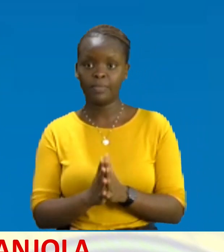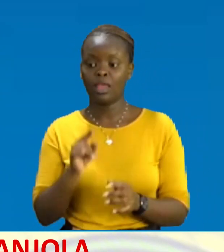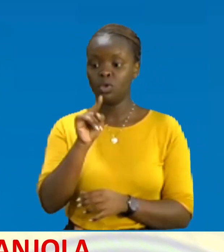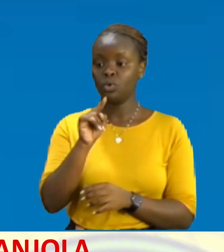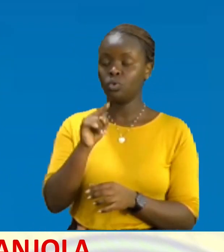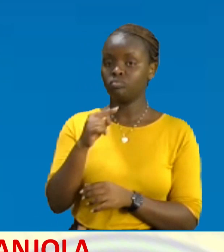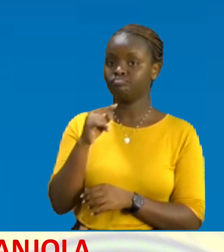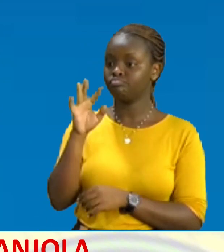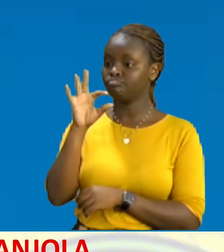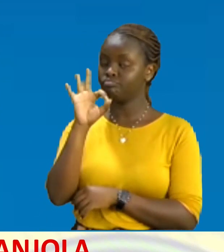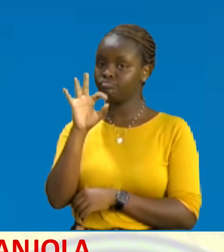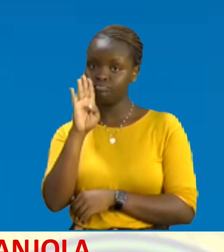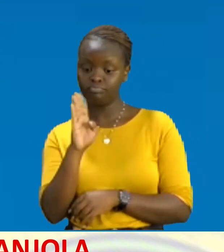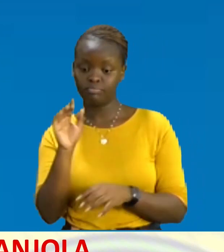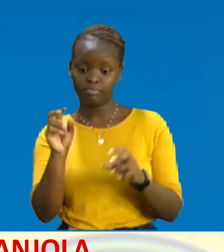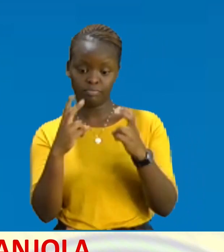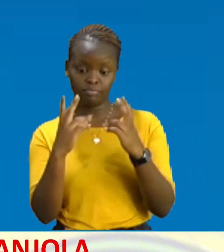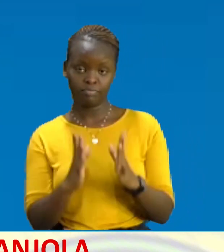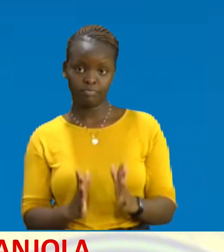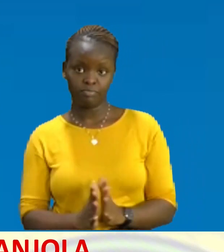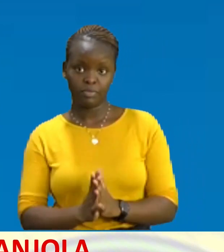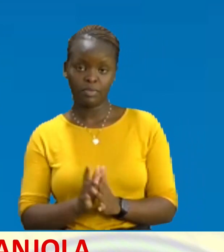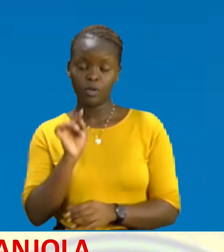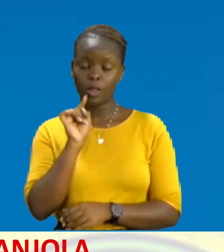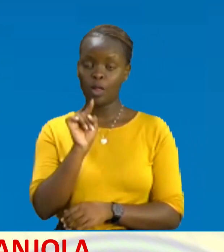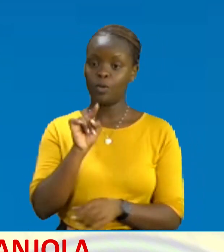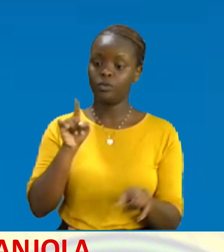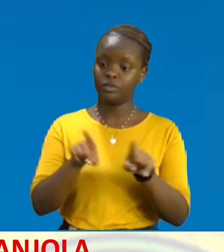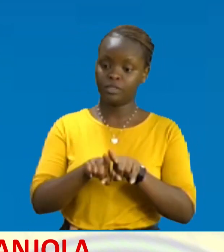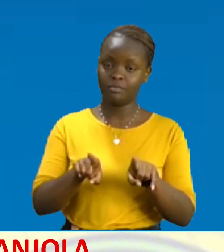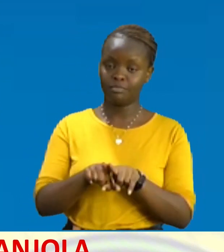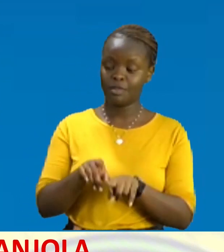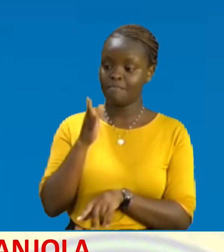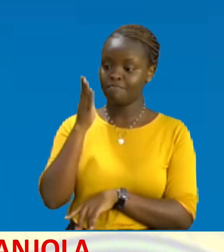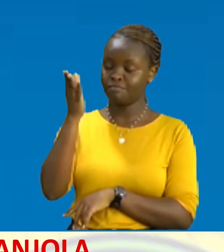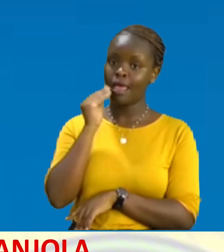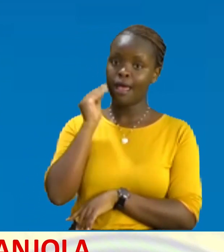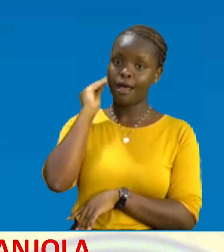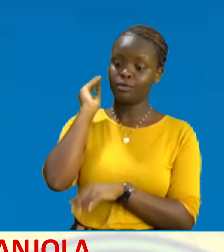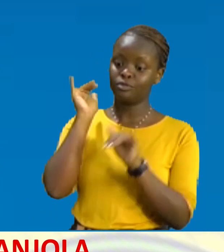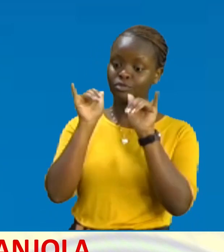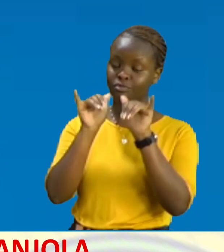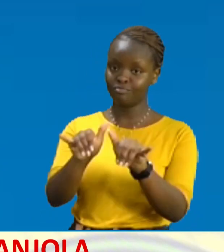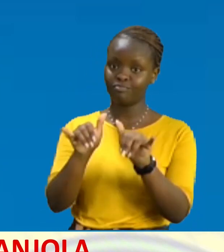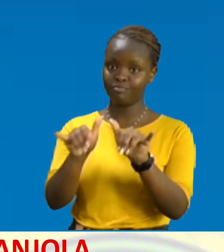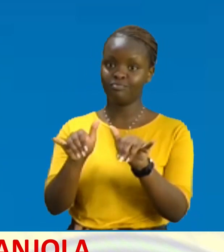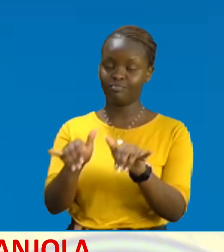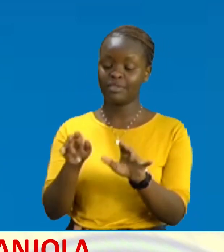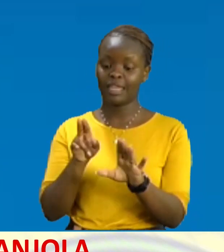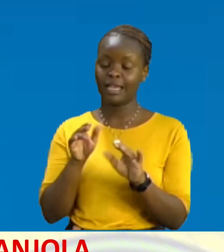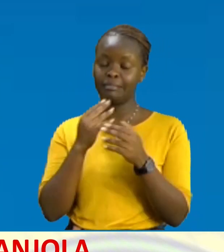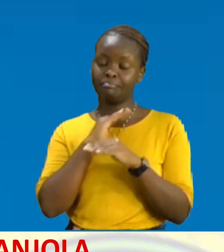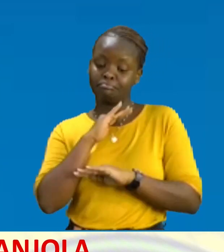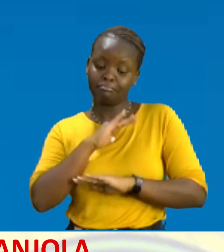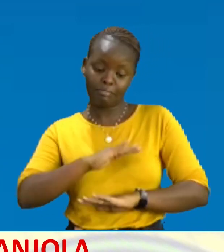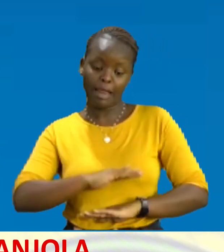Kupitia Facebook Mungu Kupariki Na wewe ambaye Ukundani ya nyumba Uredu Umetoka nisani Umemwabudu Mungu Umeketi Chini Kurelax